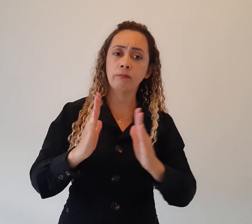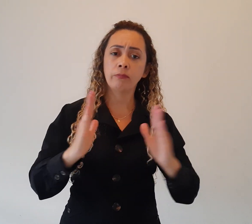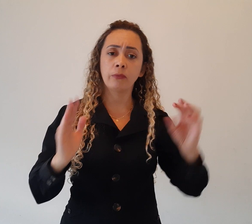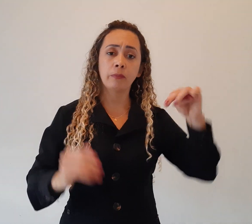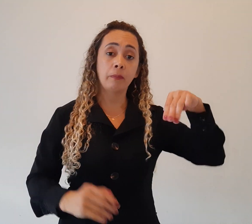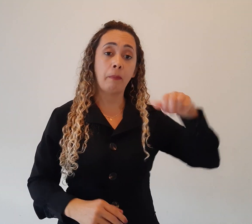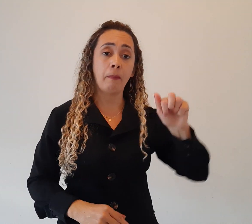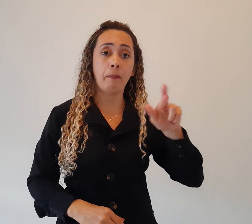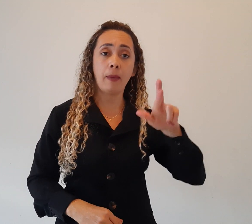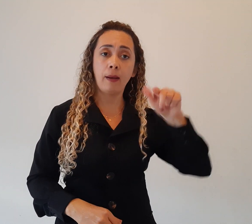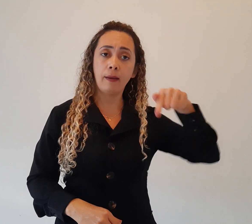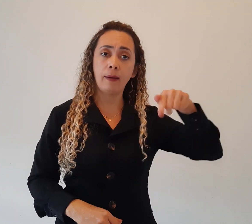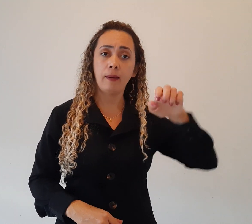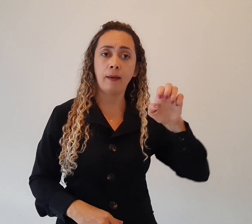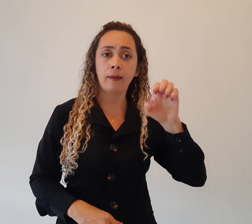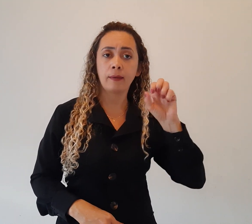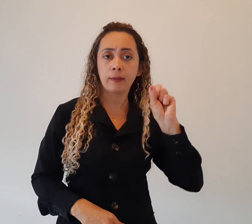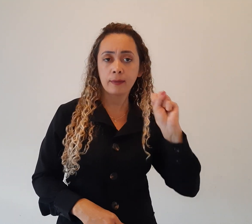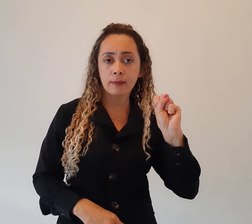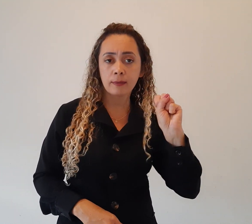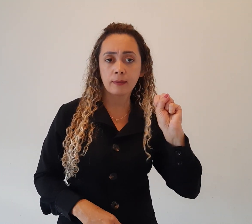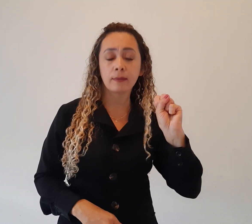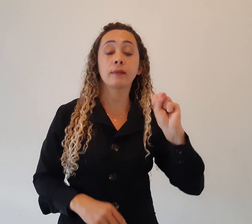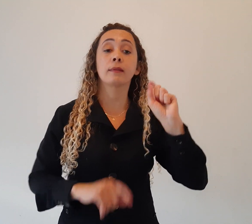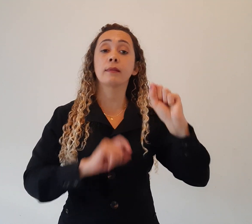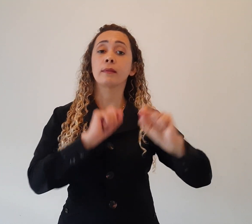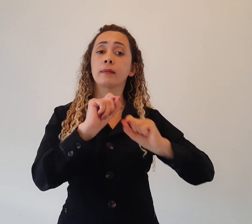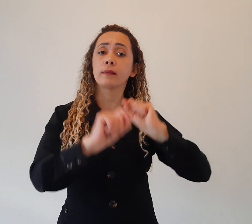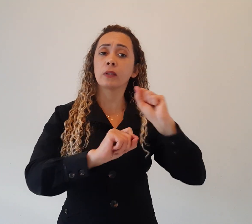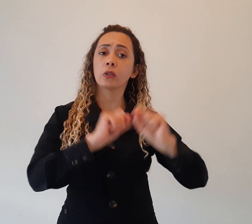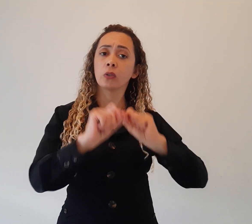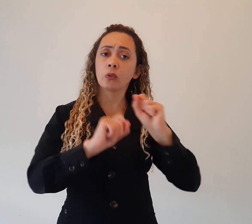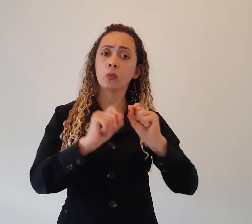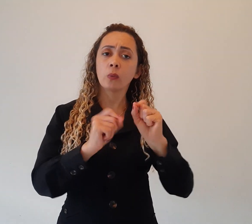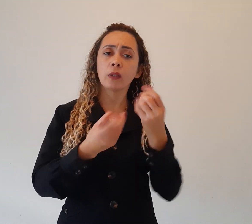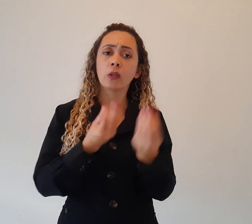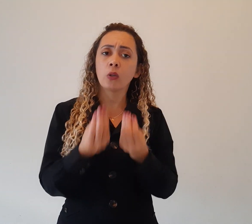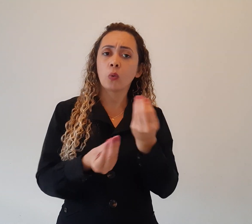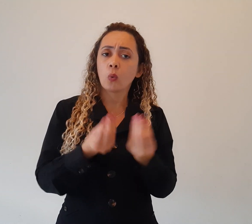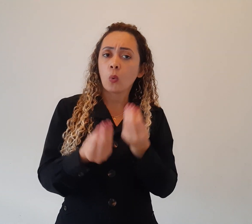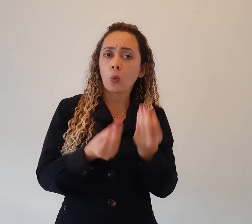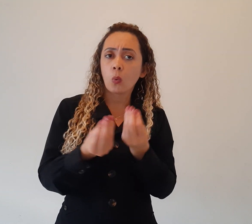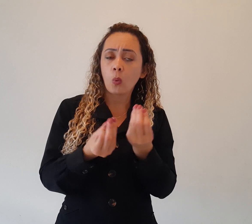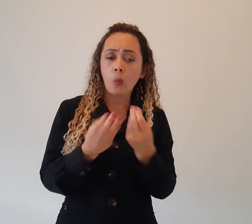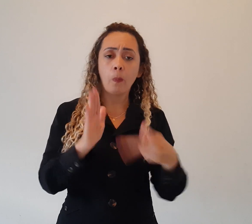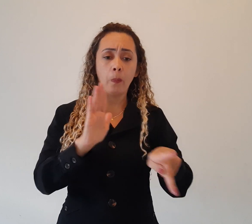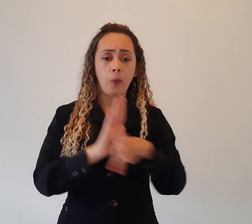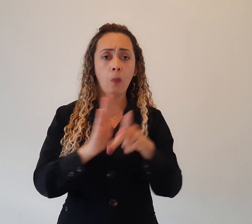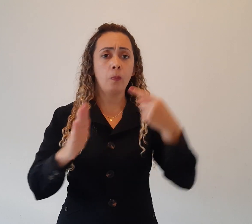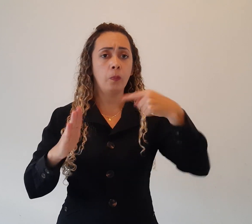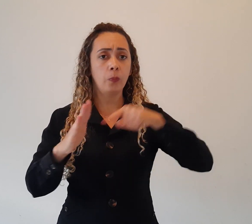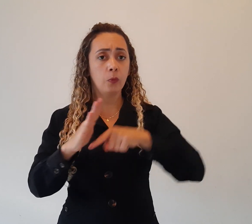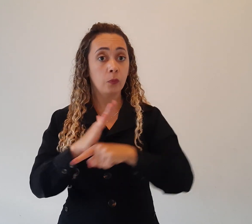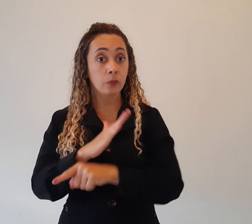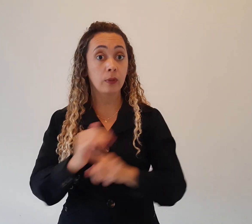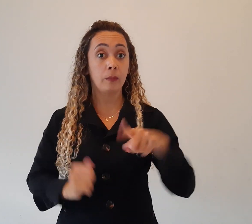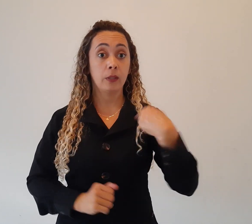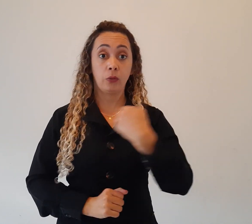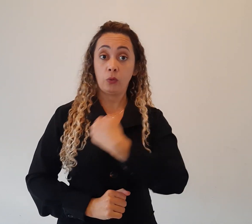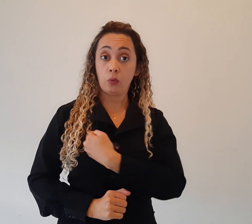do fenomenismo, que acontecendo na Europa, vai enferir profundamente na nossa educação aqui, e